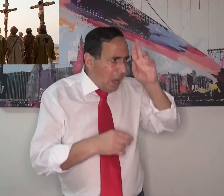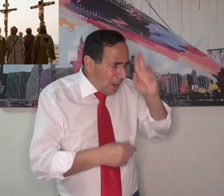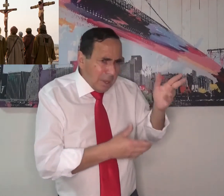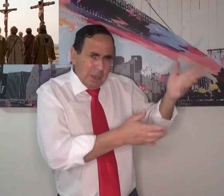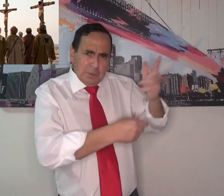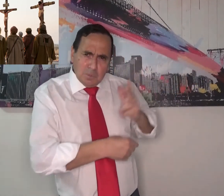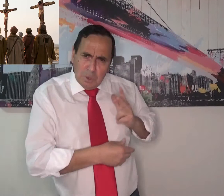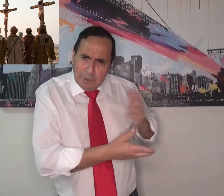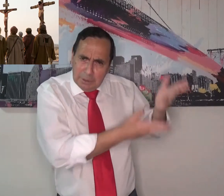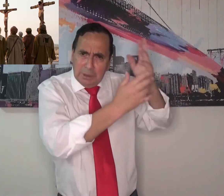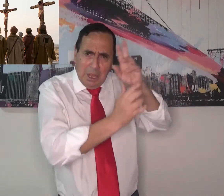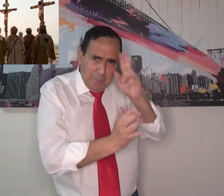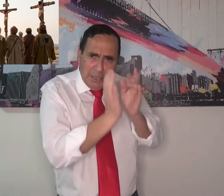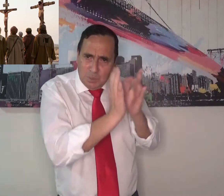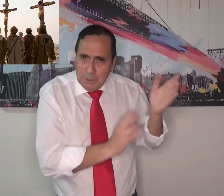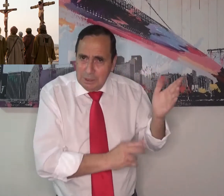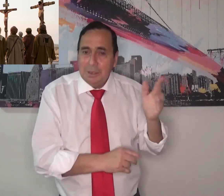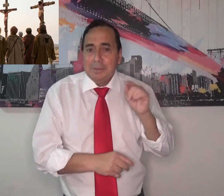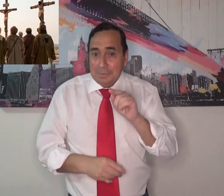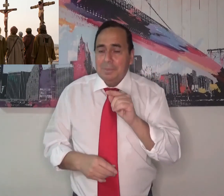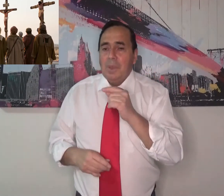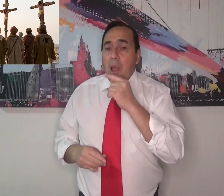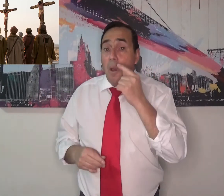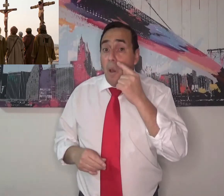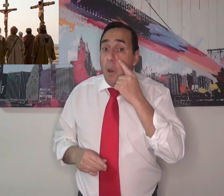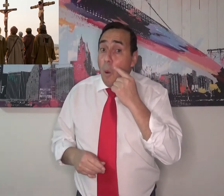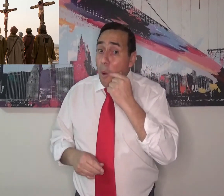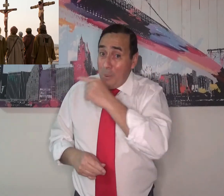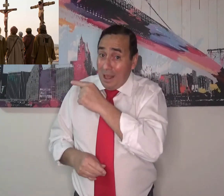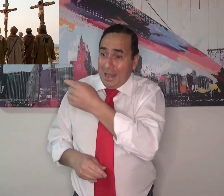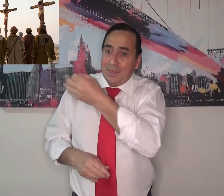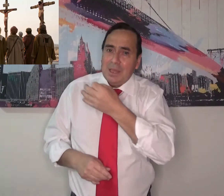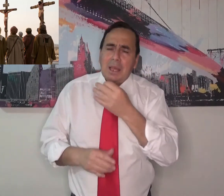respétalo. Él es el hijo de Dios. Ten reverencia en este lugar. Él es Jesús.